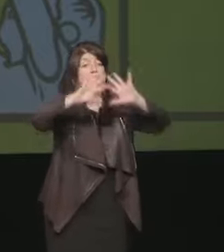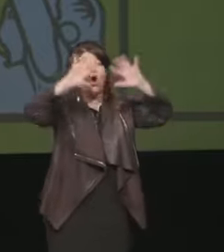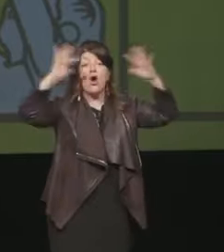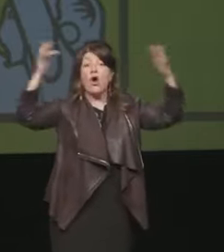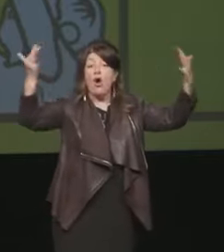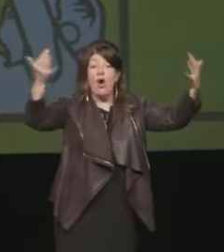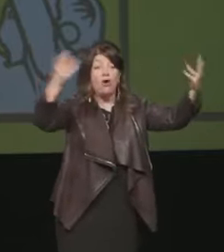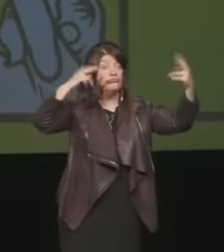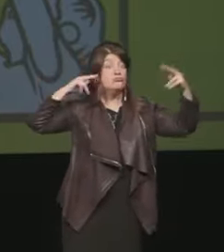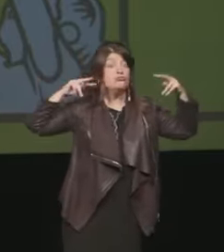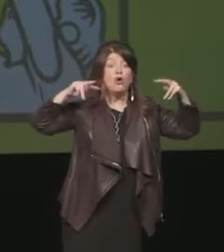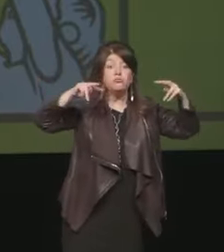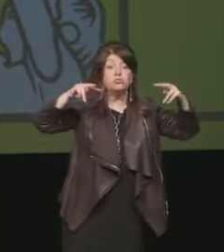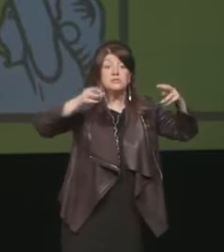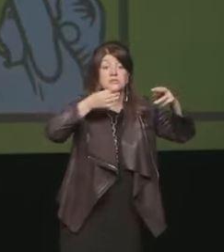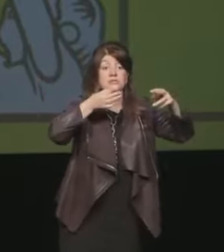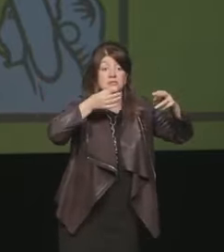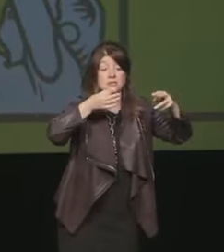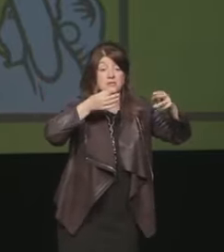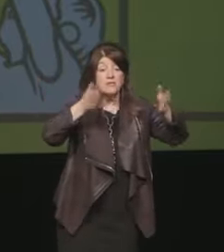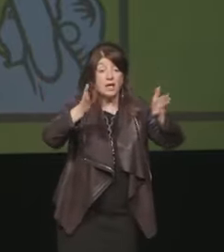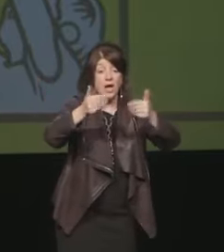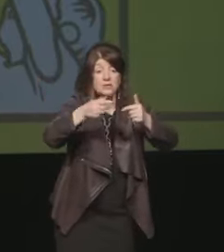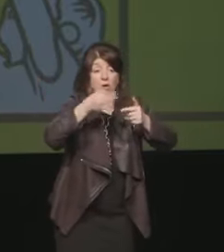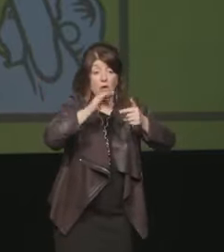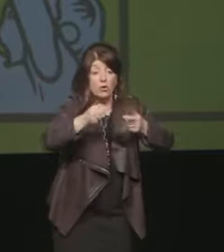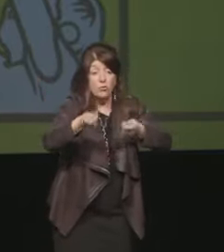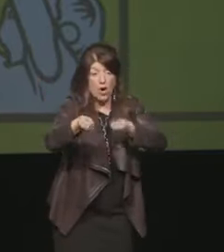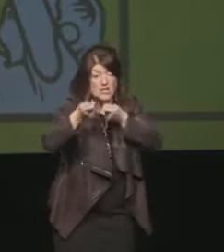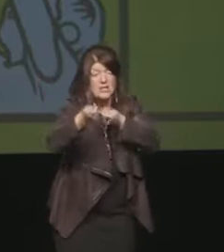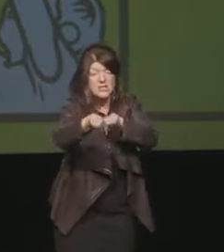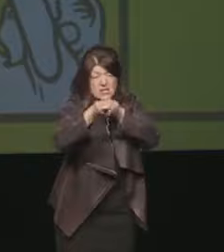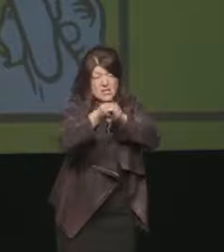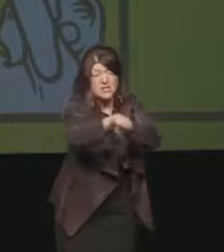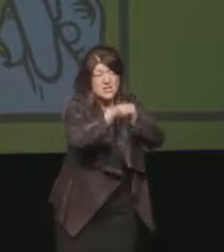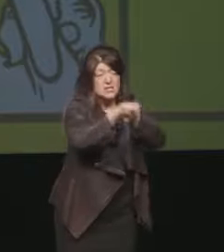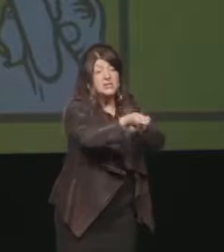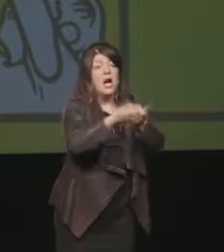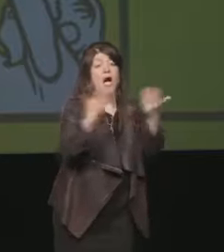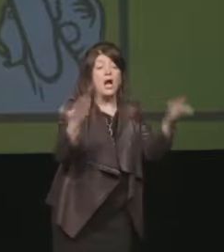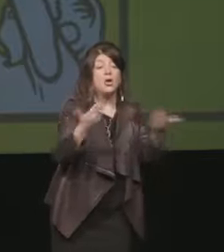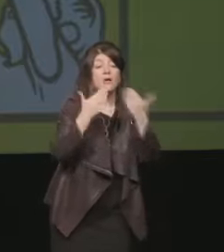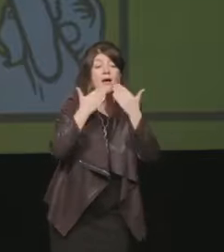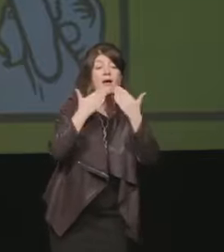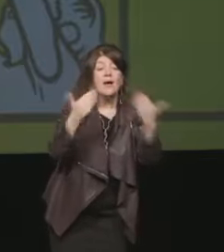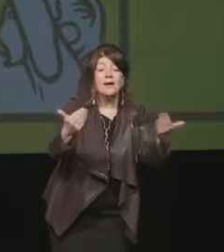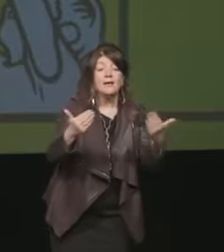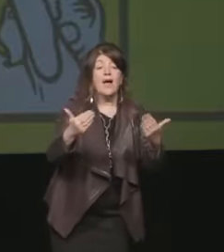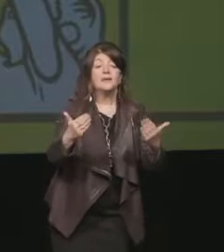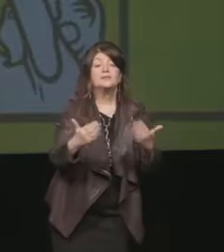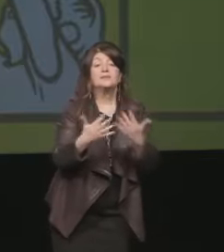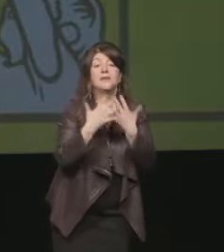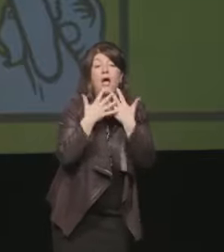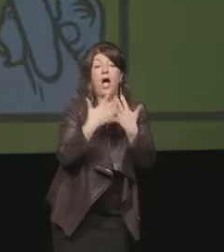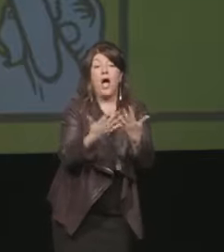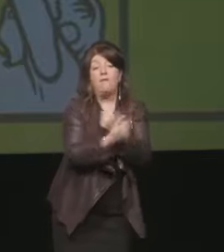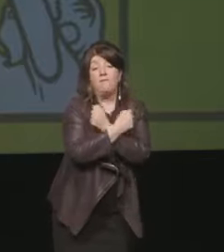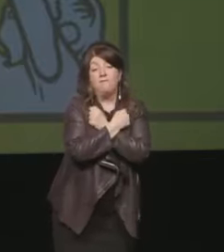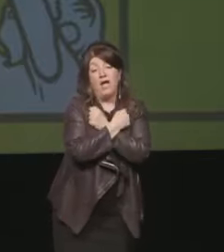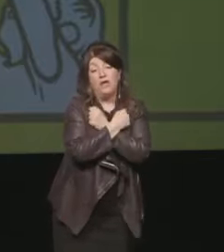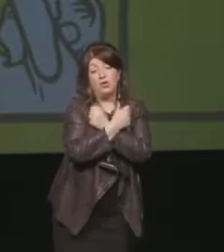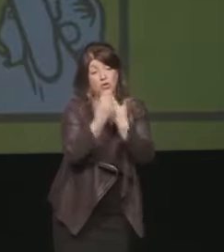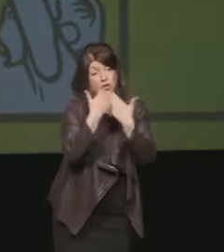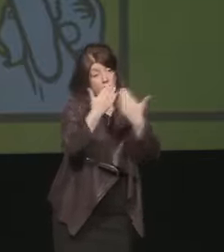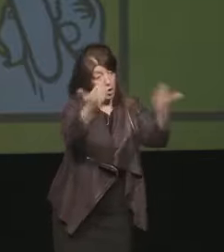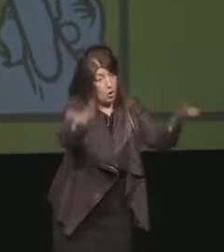scatenerebbe tutte queste passioni quindi grazie per l'affetto e grazie anche per le critiche ora ovviamente c'è sempre